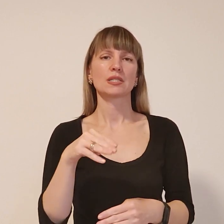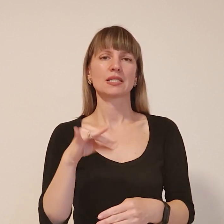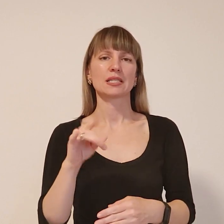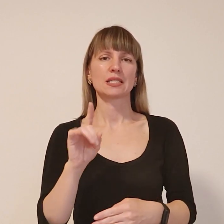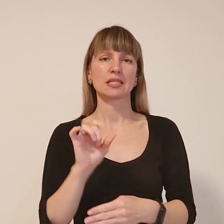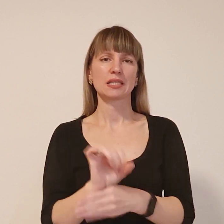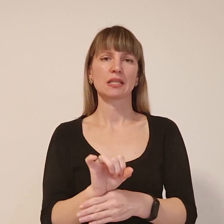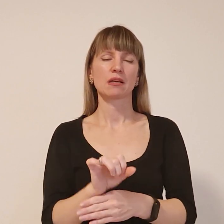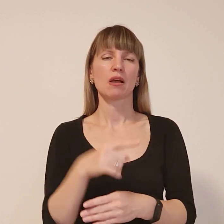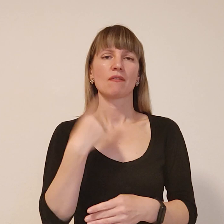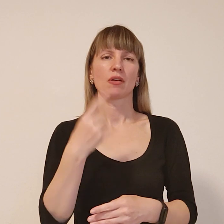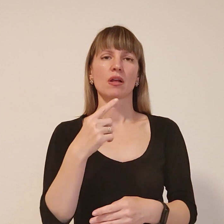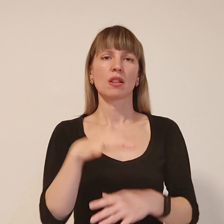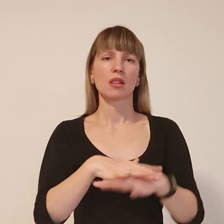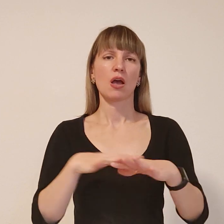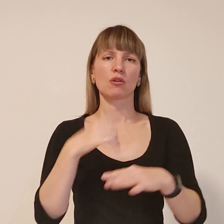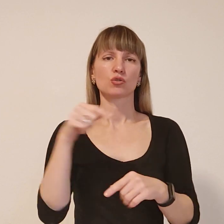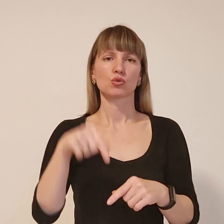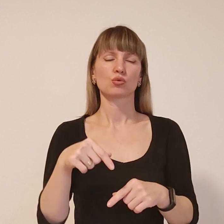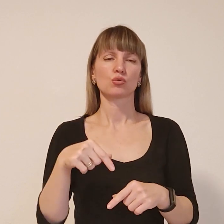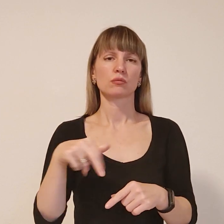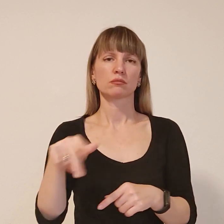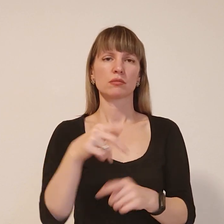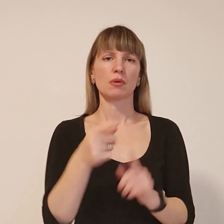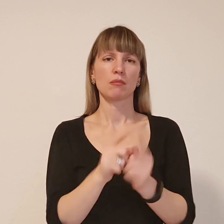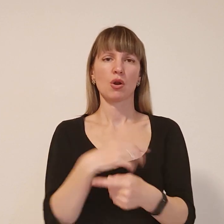переодіти, ходить по городку багатенько.